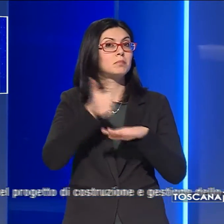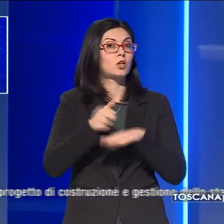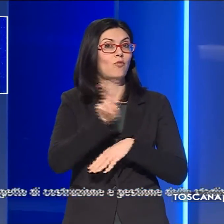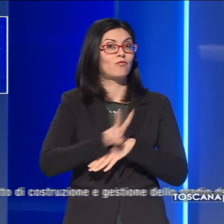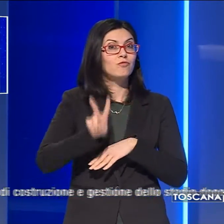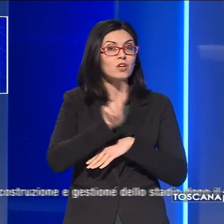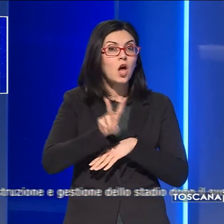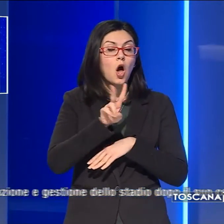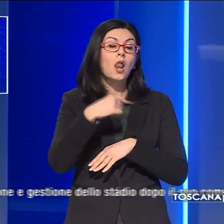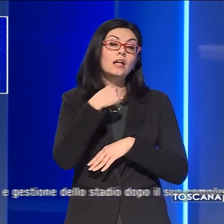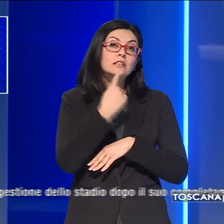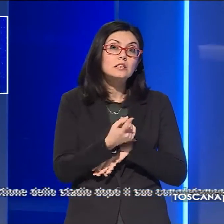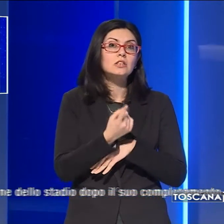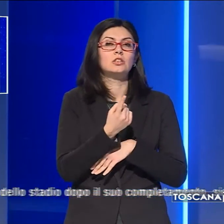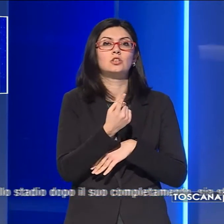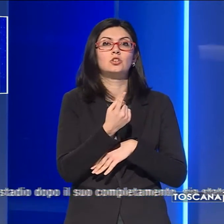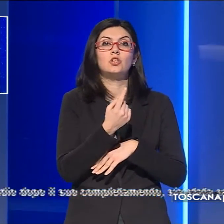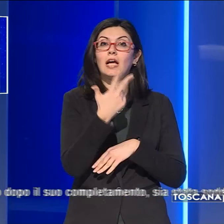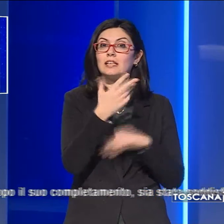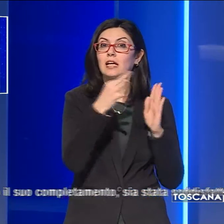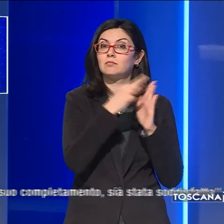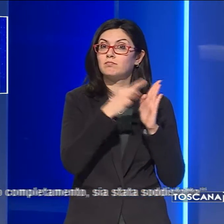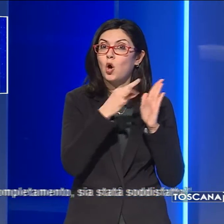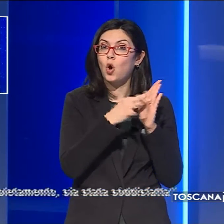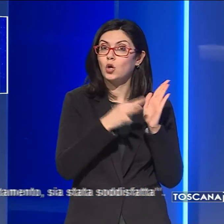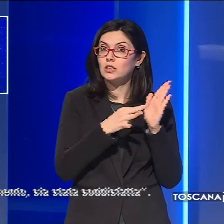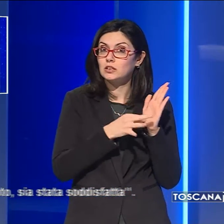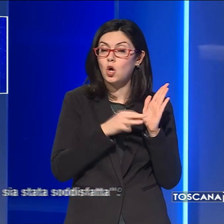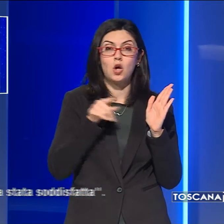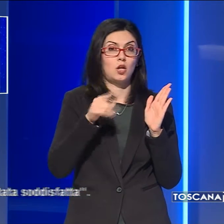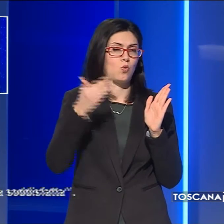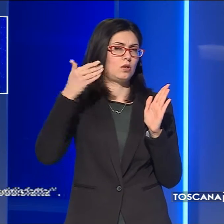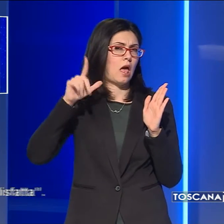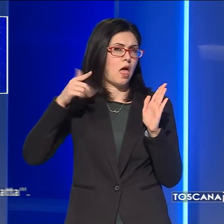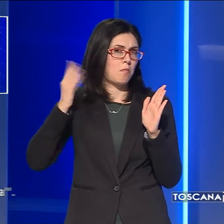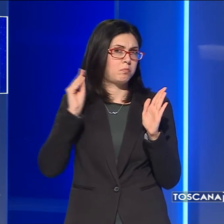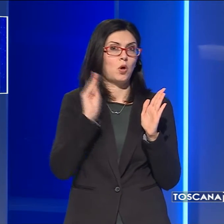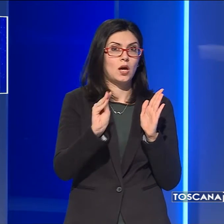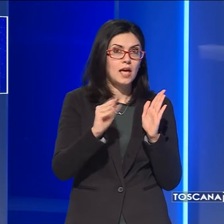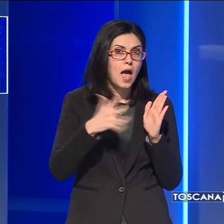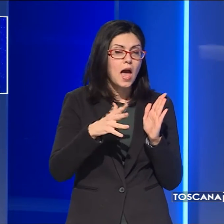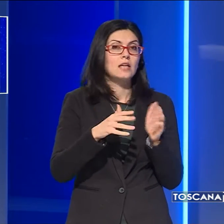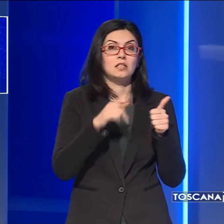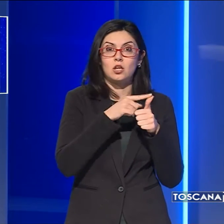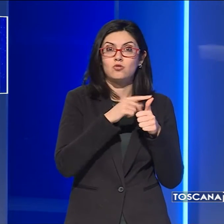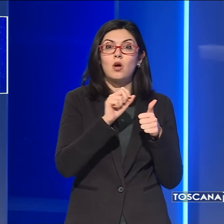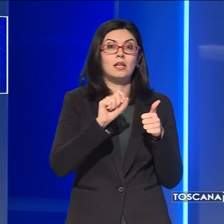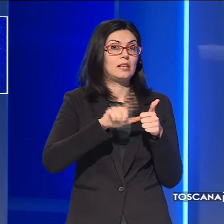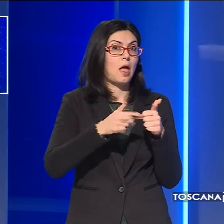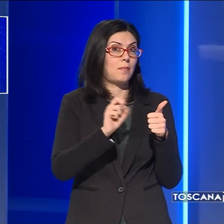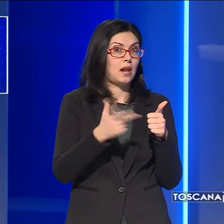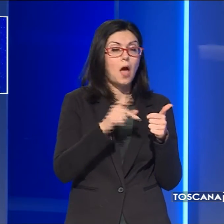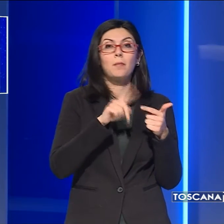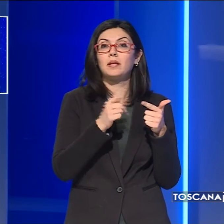ritiene che nessuna delle tre condizioni da lui a suo tempo richieste, tempi rapidi, costi